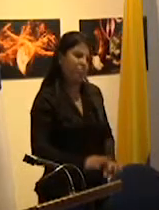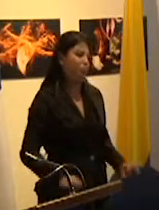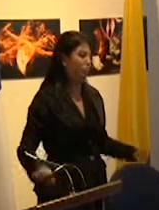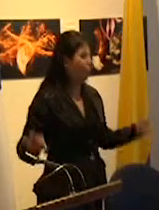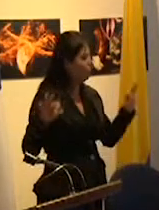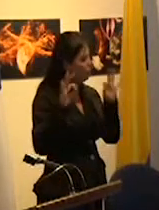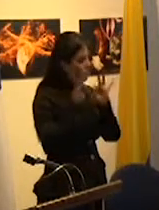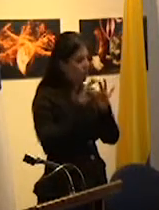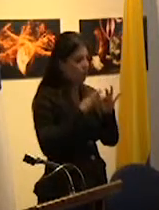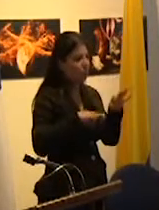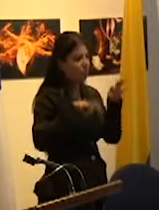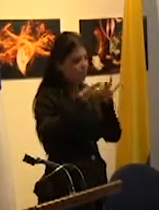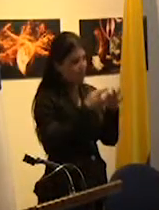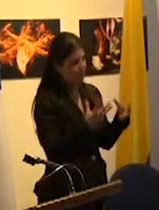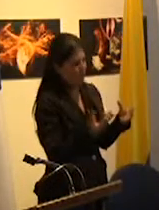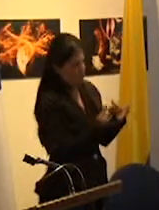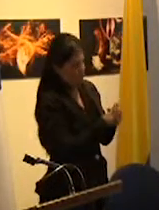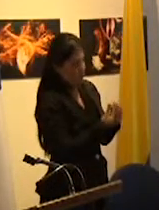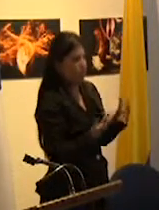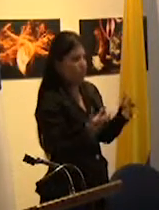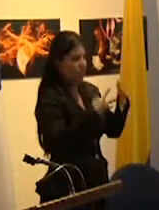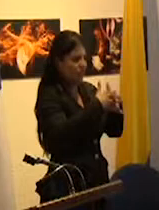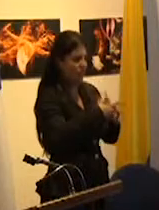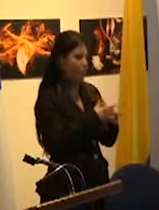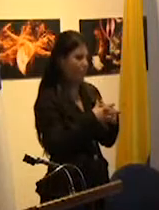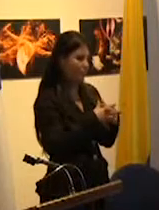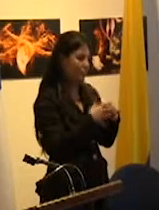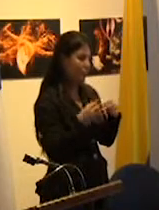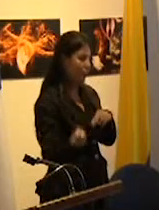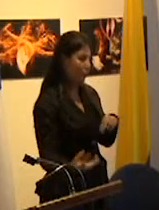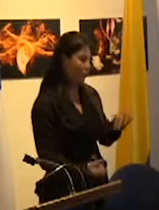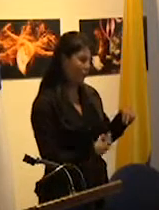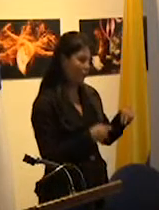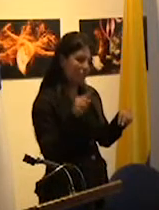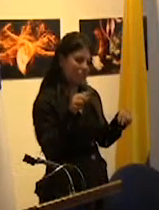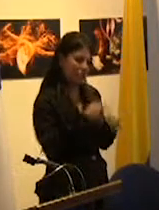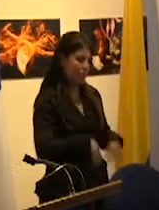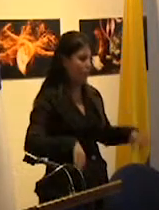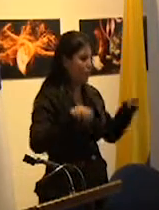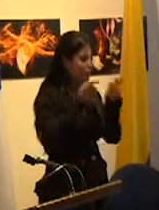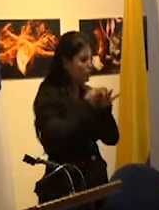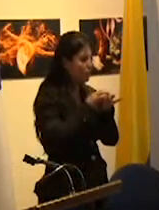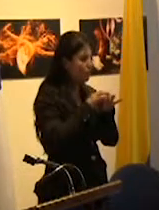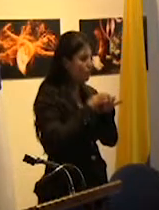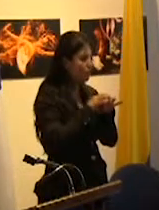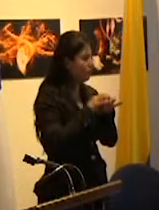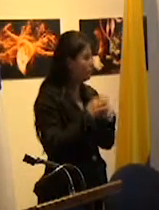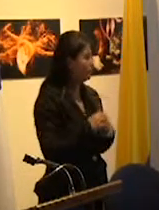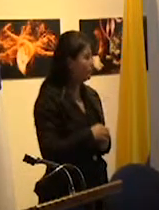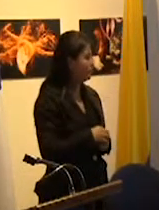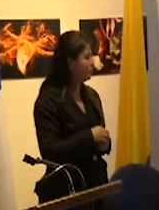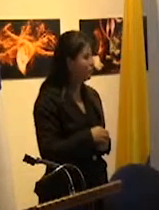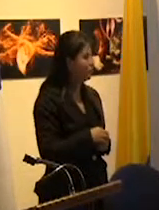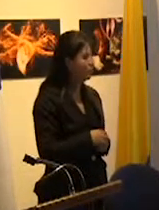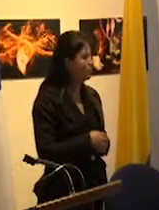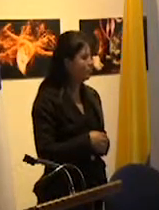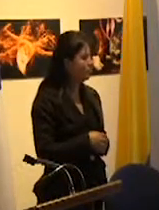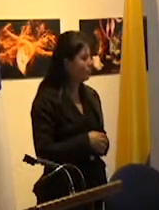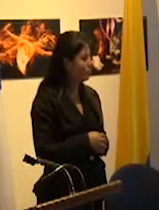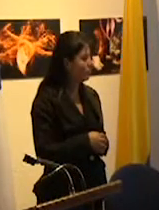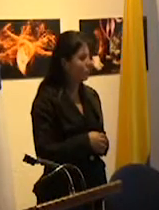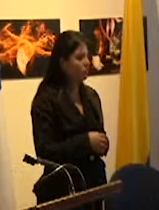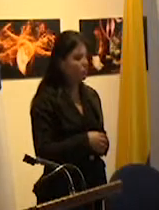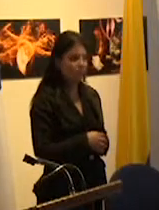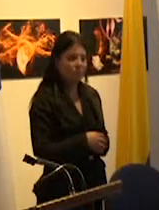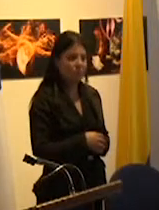indispensable a la inclusión y a la integración educativas el nosotros al que apunta es el de una comunidad